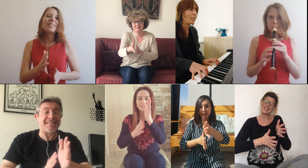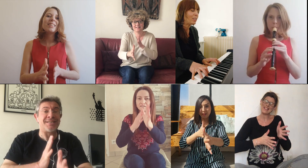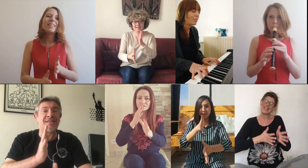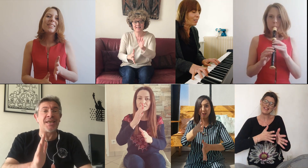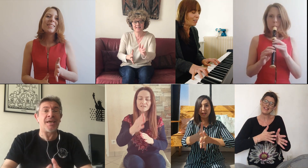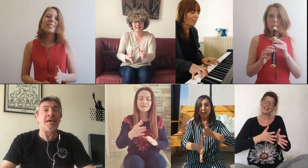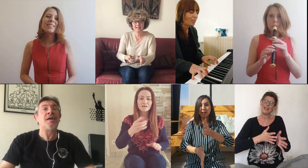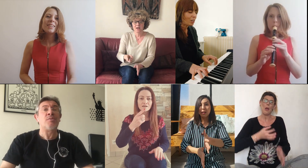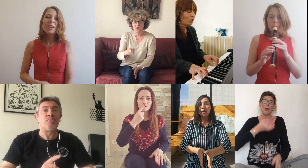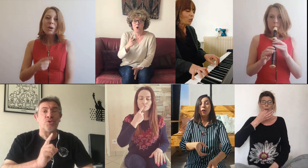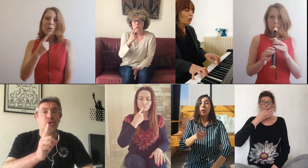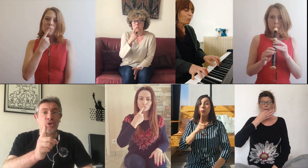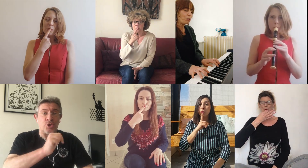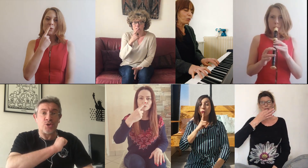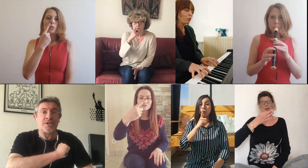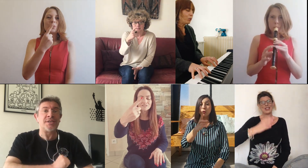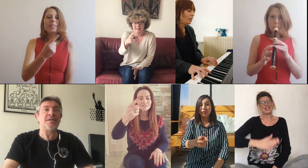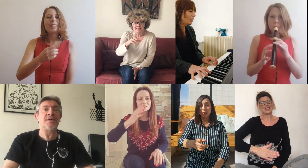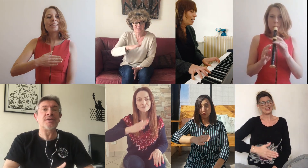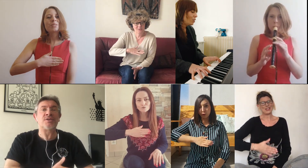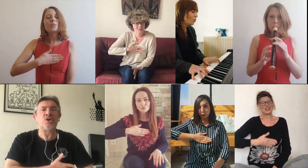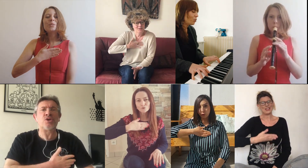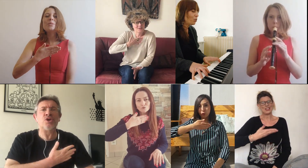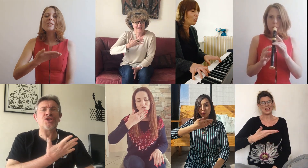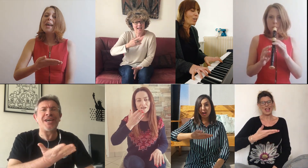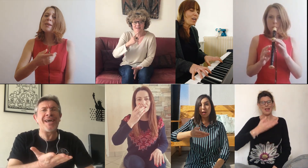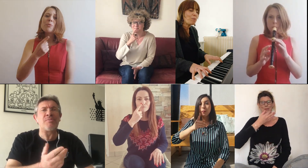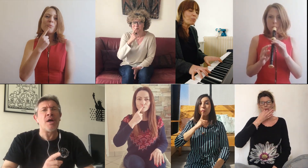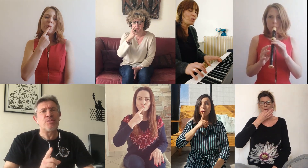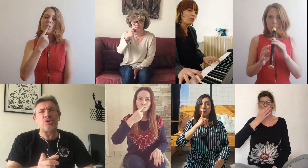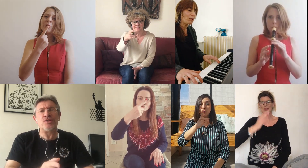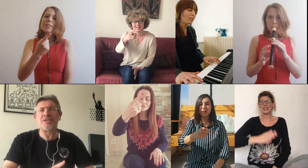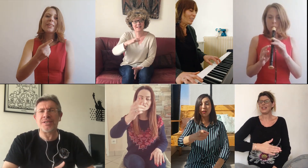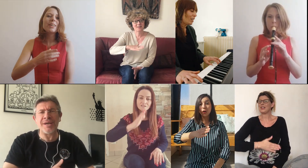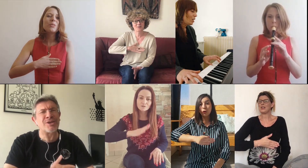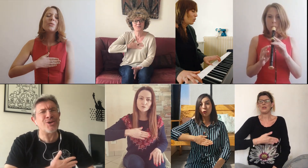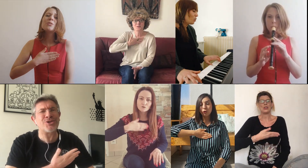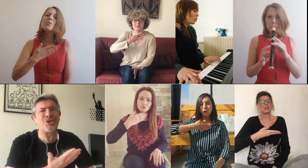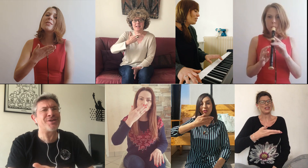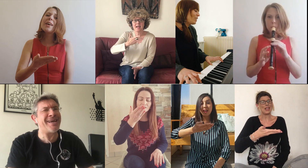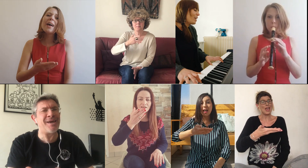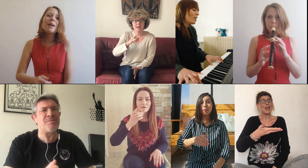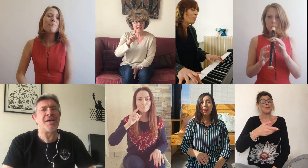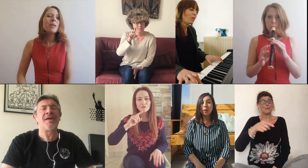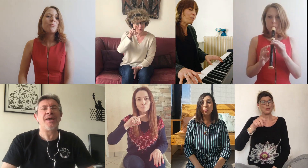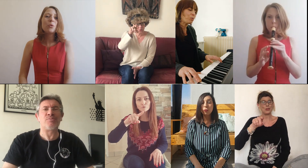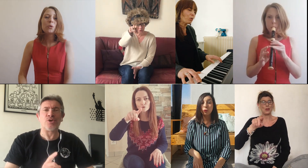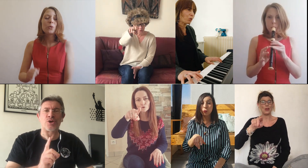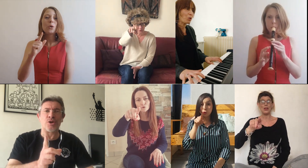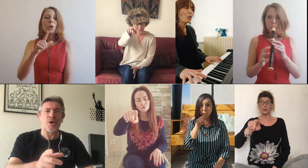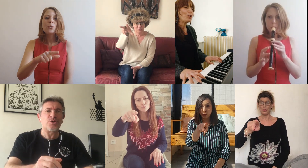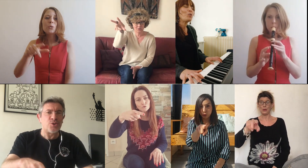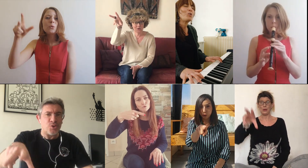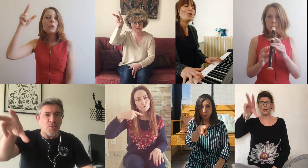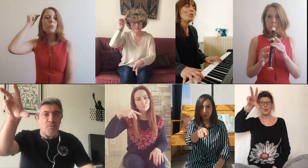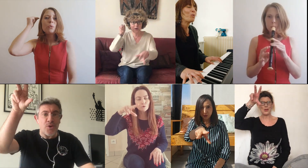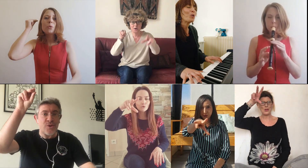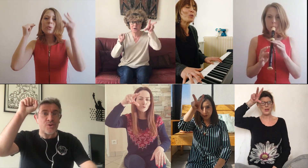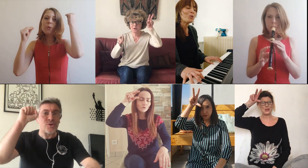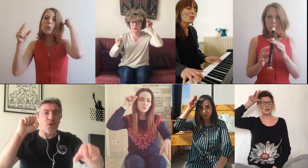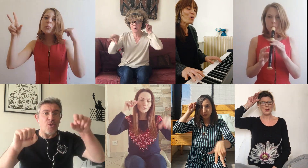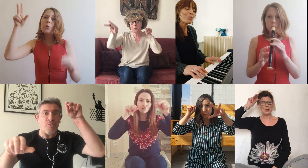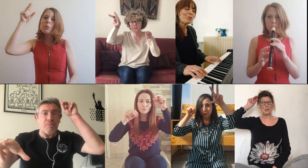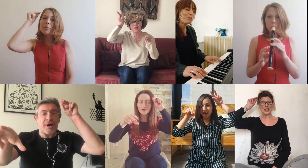signer Pour te dire ce que j' Pour te dire que je t'aime Et pour que tu